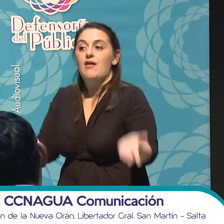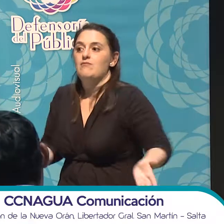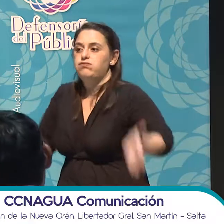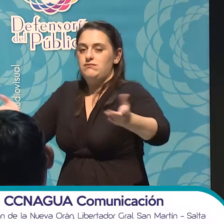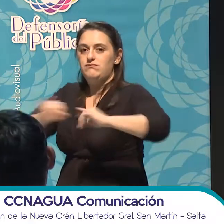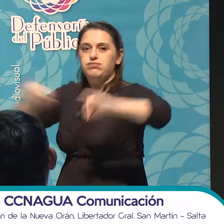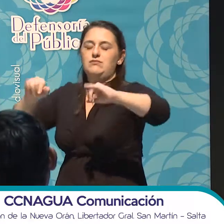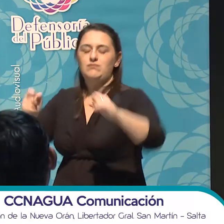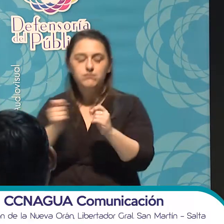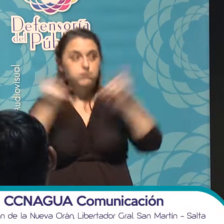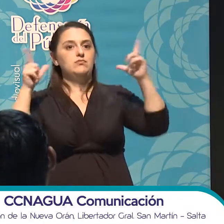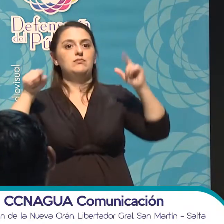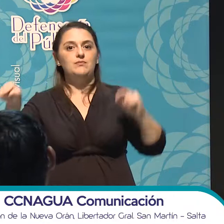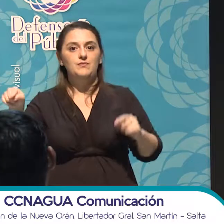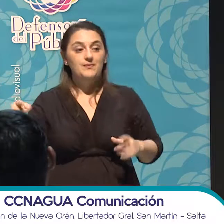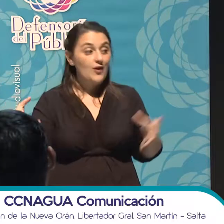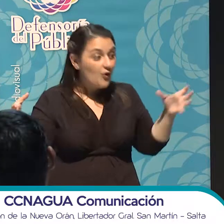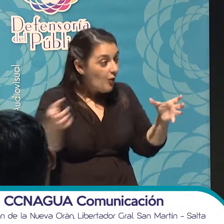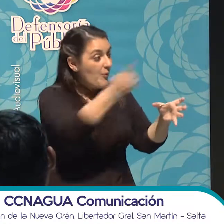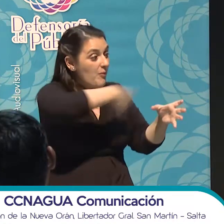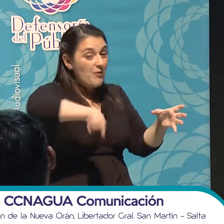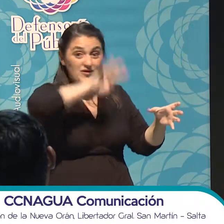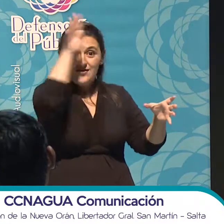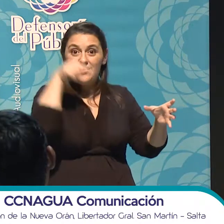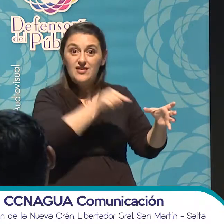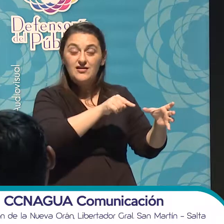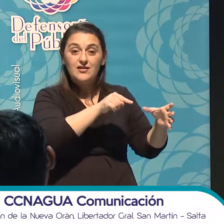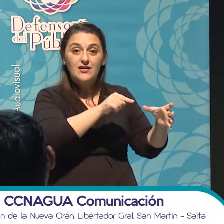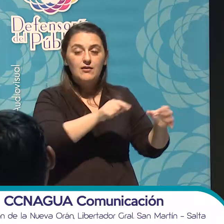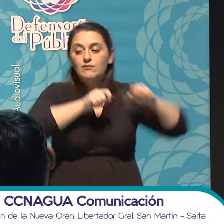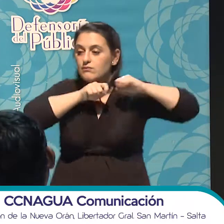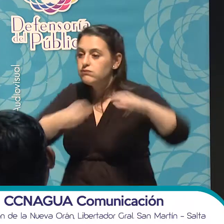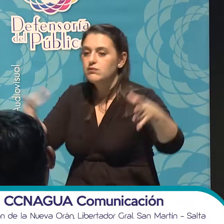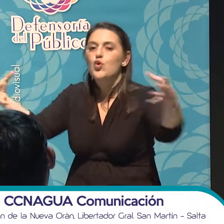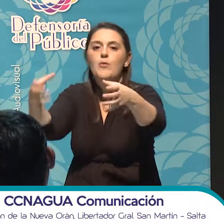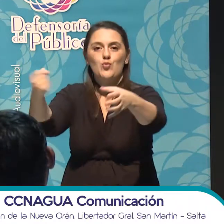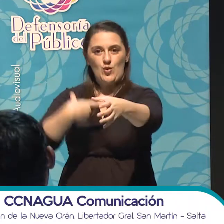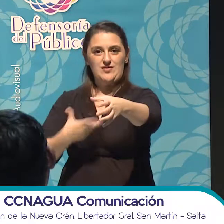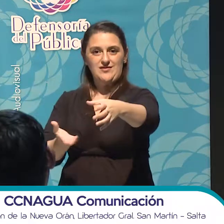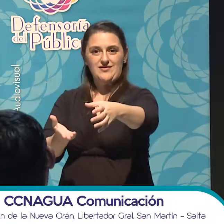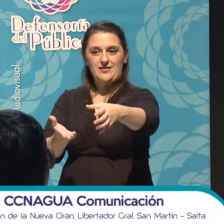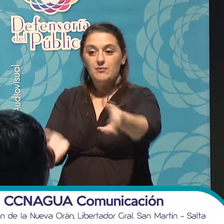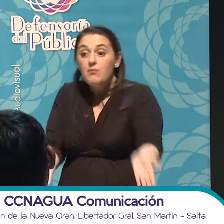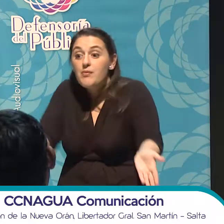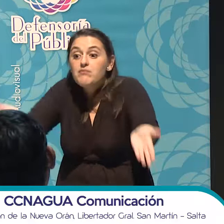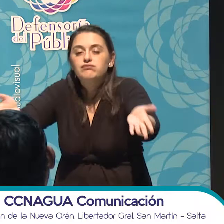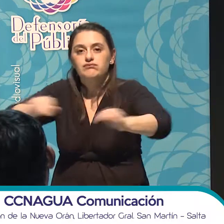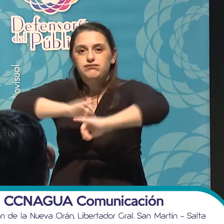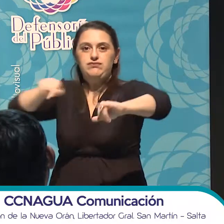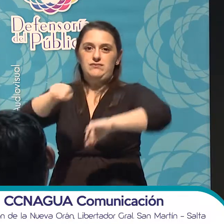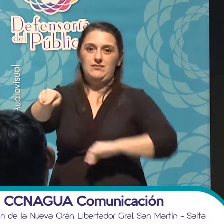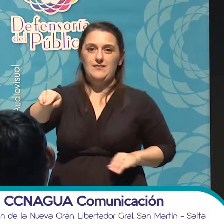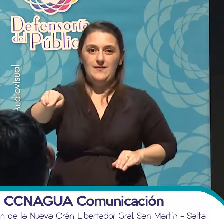Nosotros los originarios, dirigirnos a nuestra población originaria, despertar a nuestra población originaria.